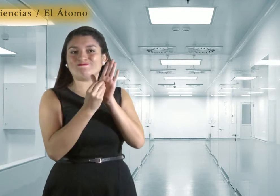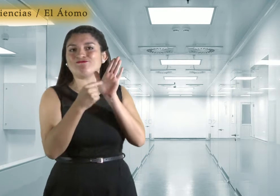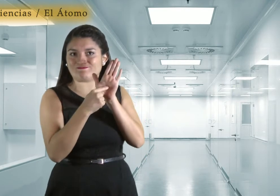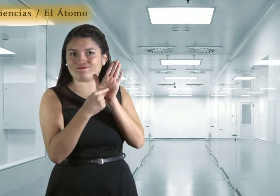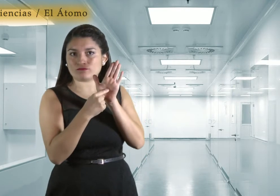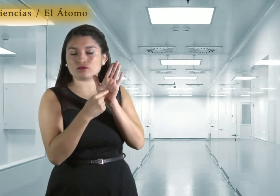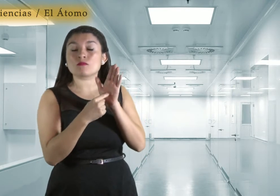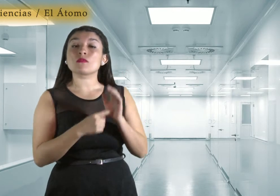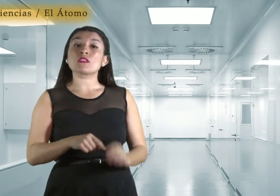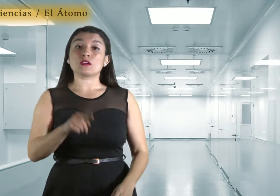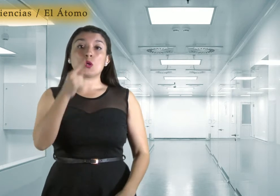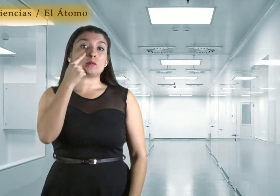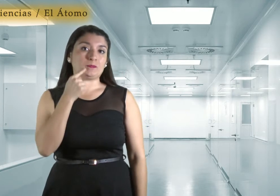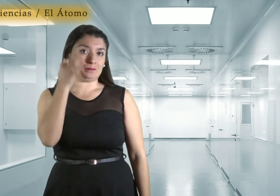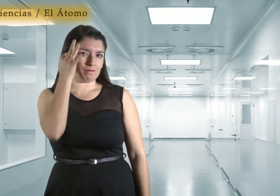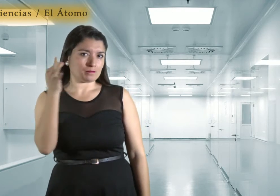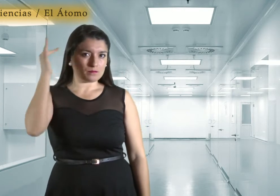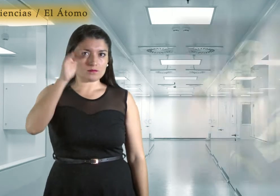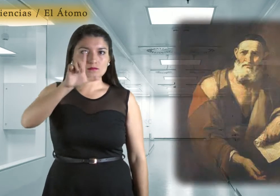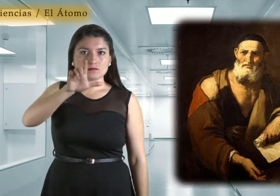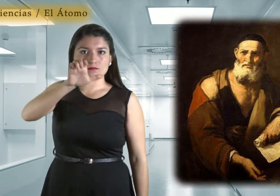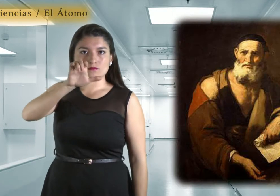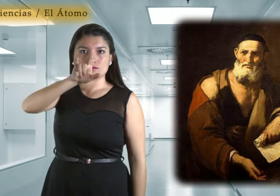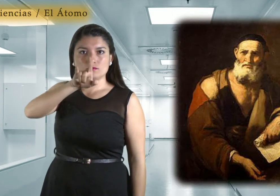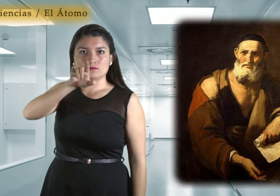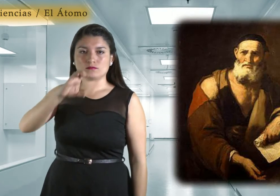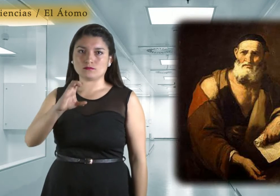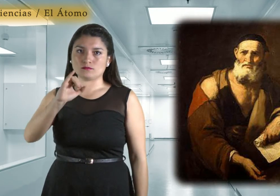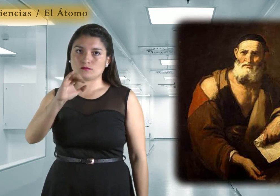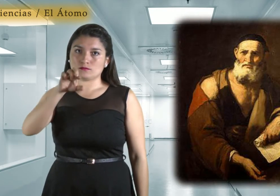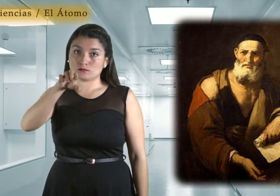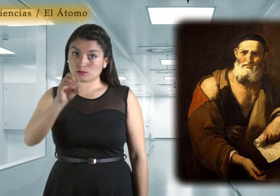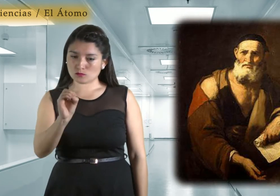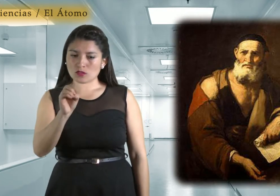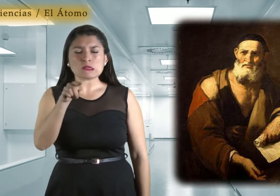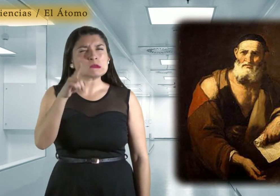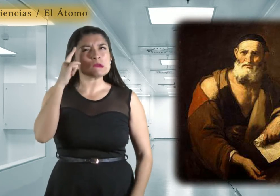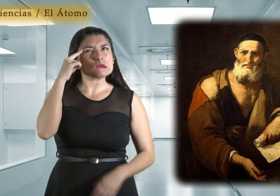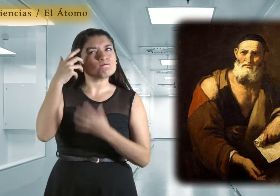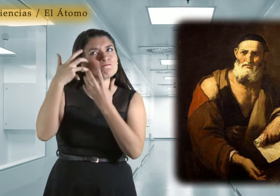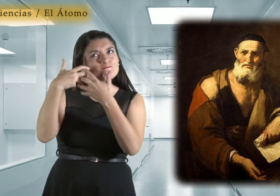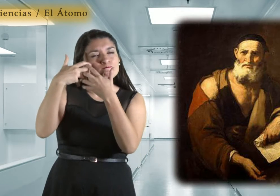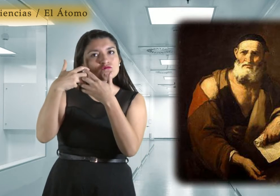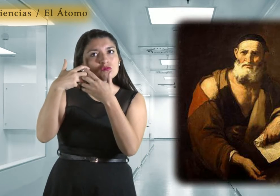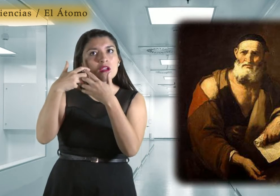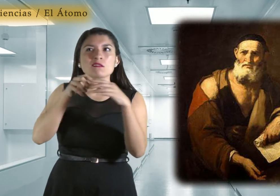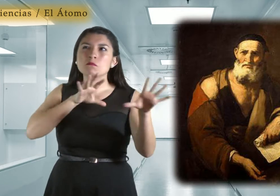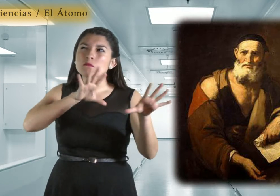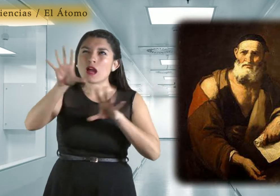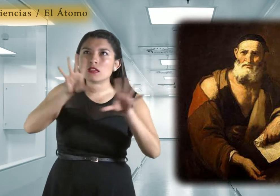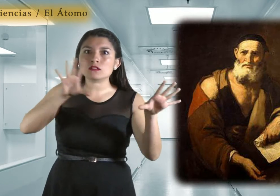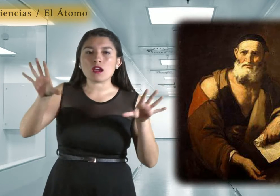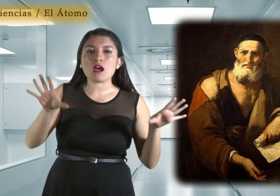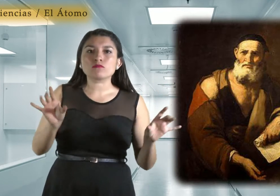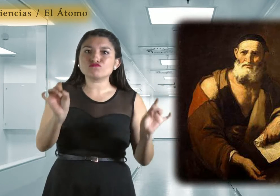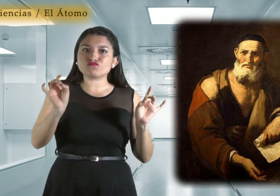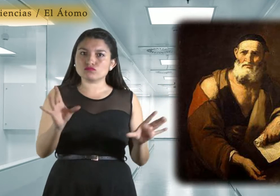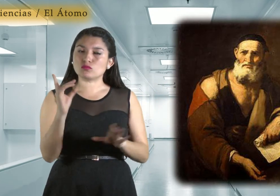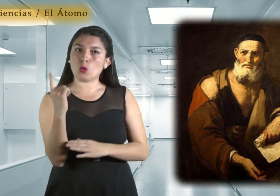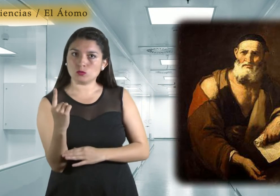que sólo había un tipo de materia y si se dividía en trozos cada vez más pequeños se llegaría a una porción